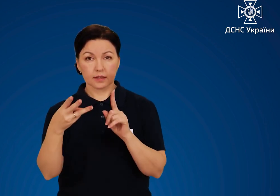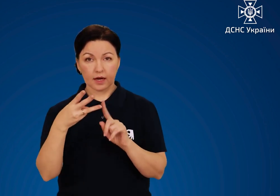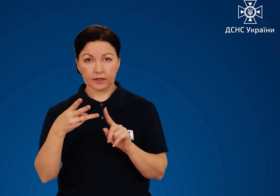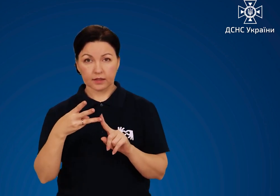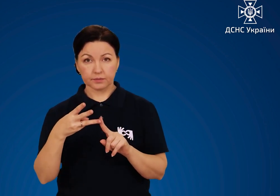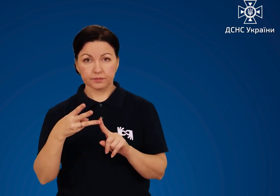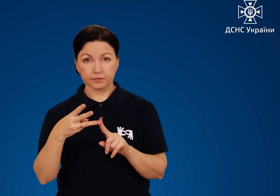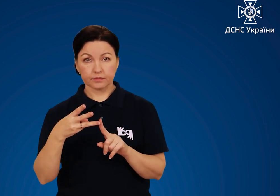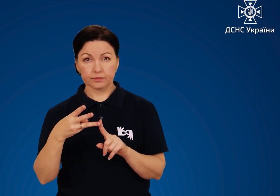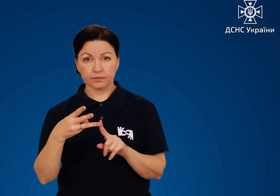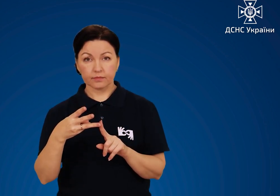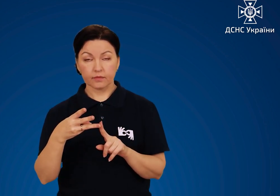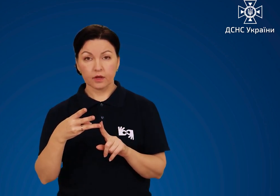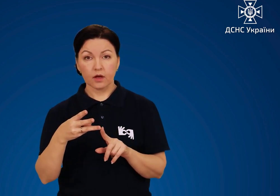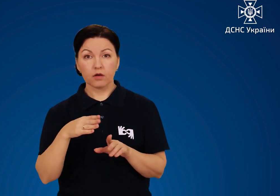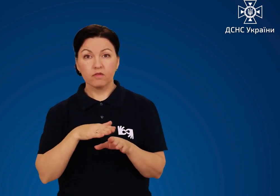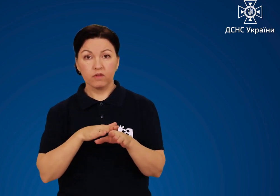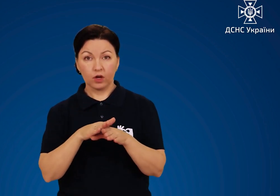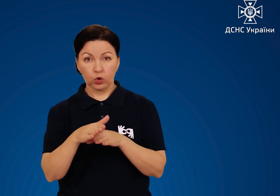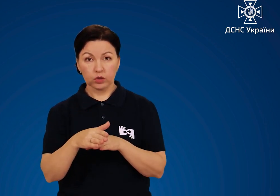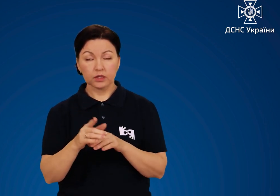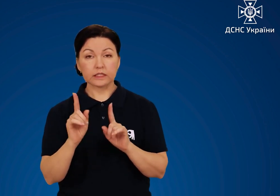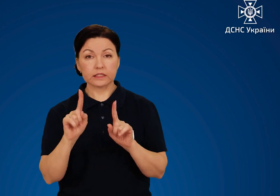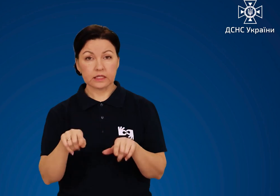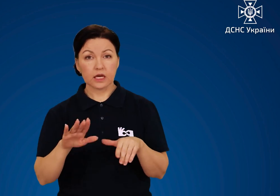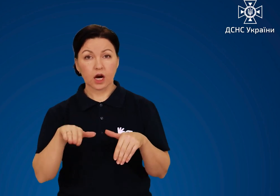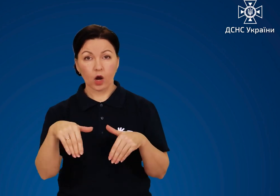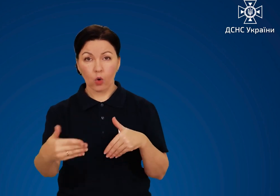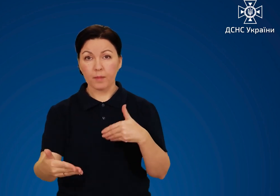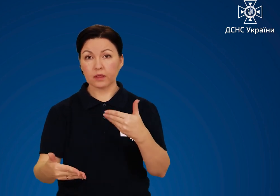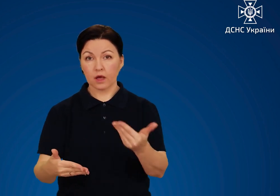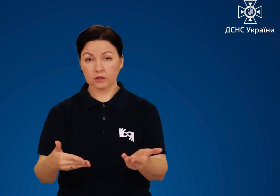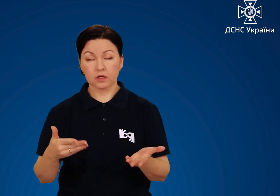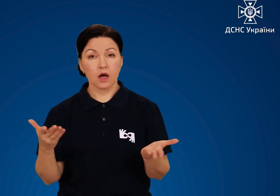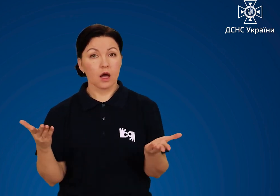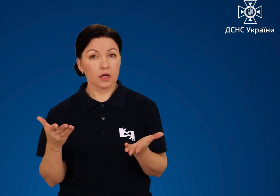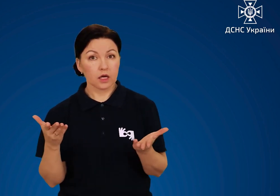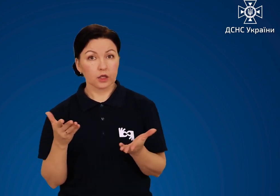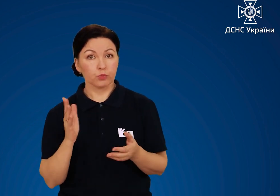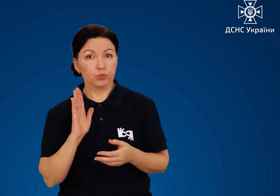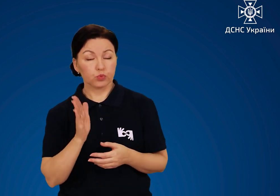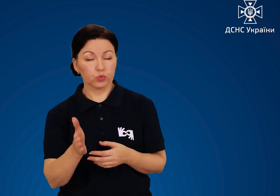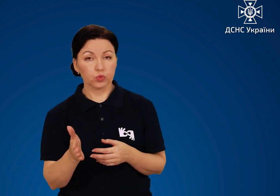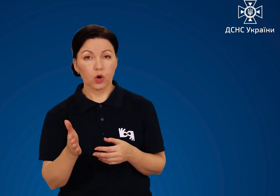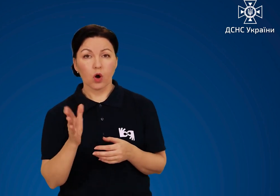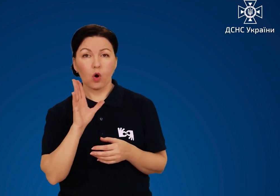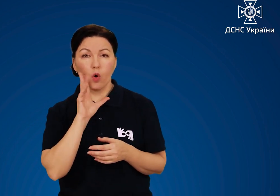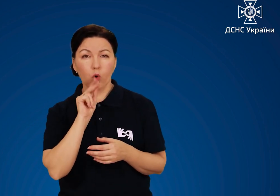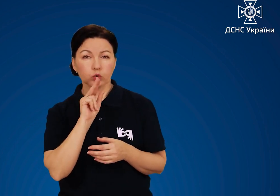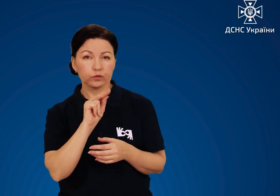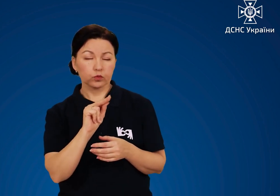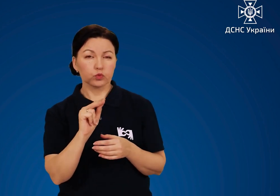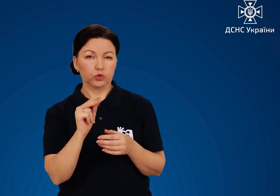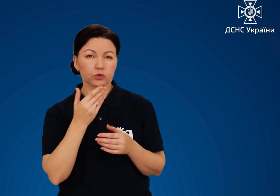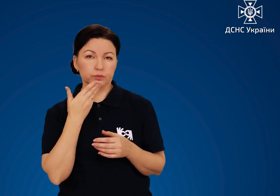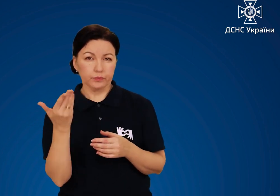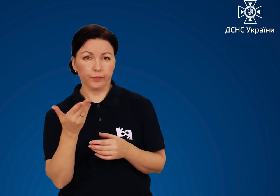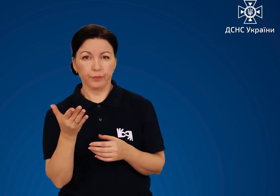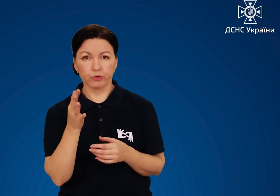Третє. Виконати ті рекомендації, які будуть озвучені під час звернення.